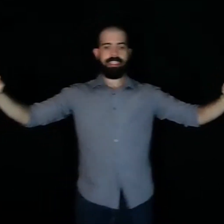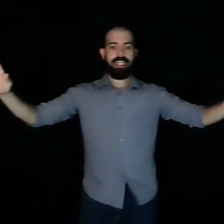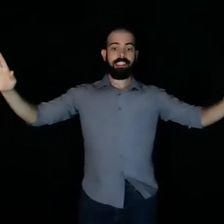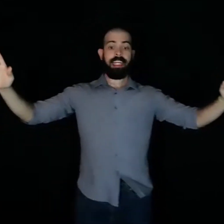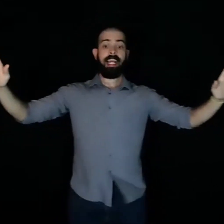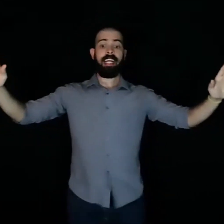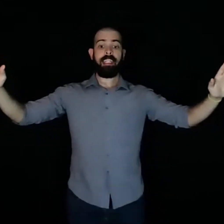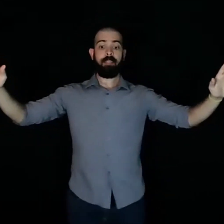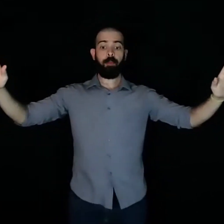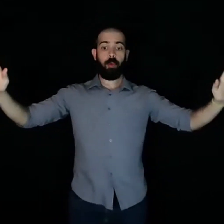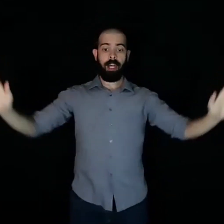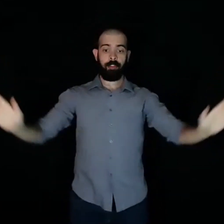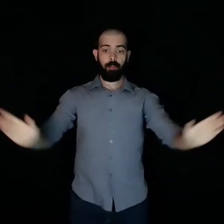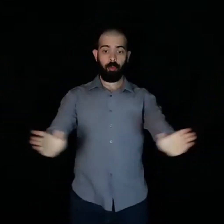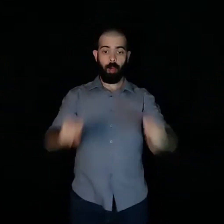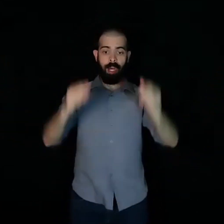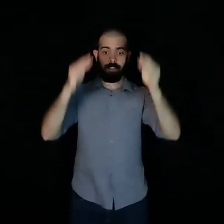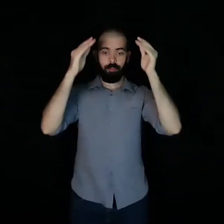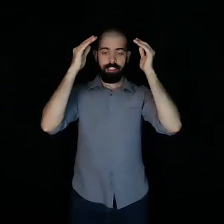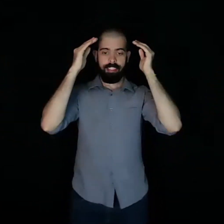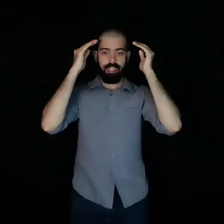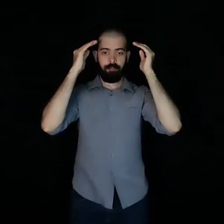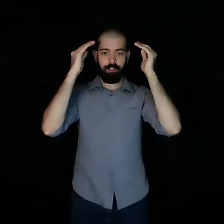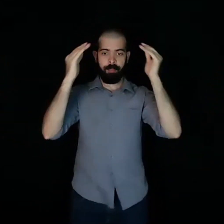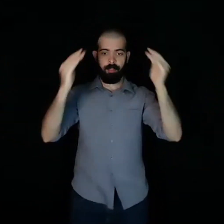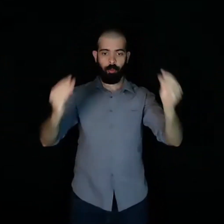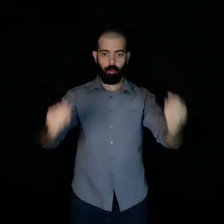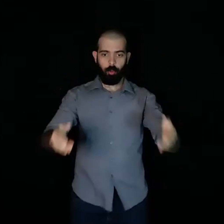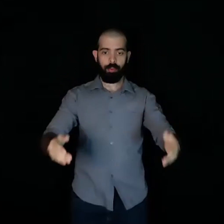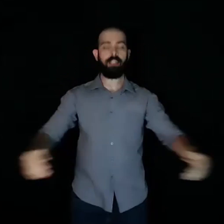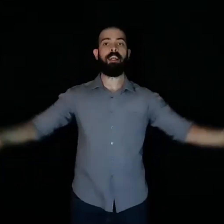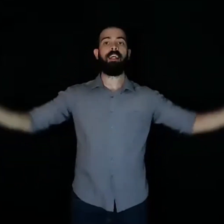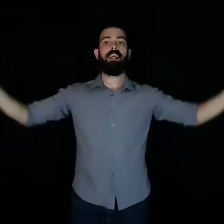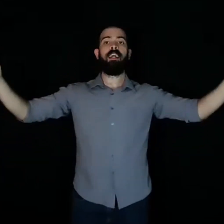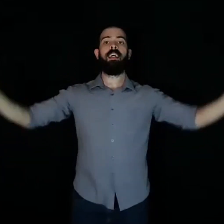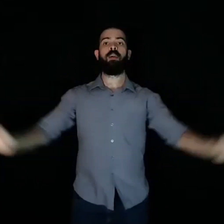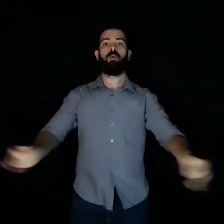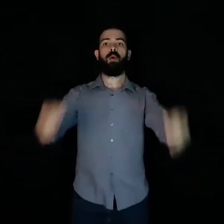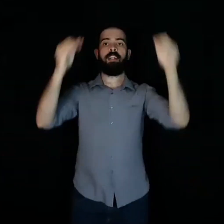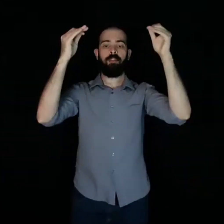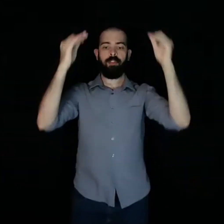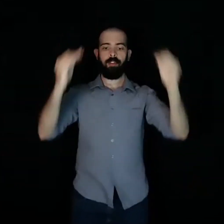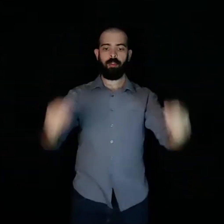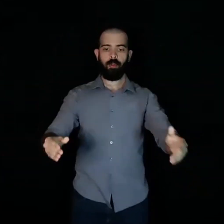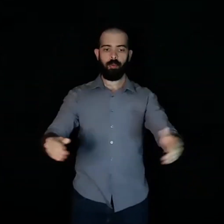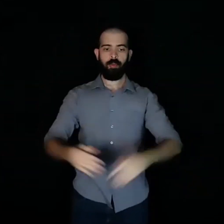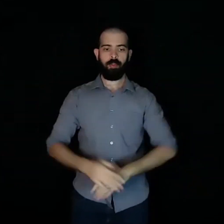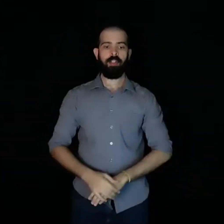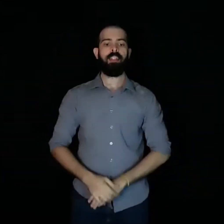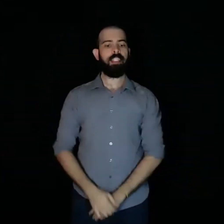deixa ela cair para o 4, 4, e afirma o 1. Então, é 4, 1. E...